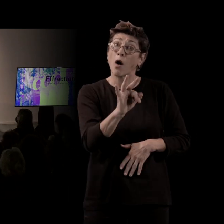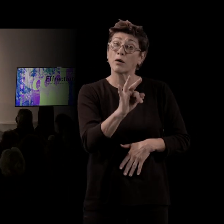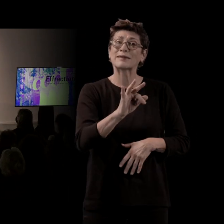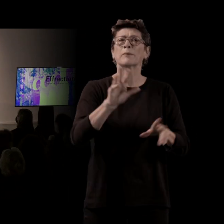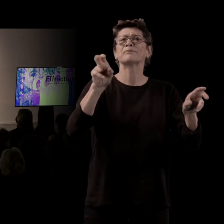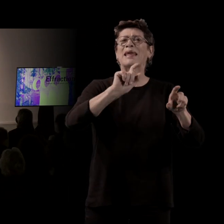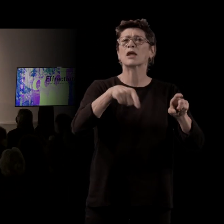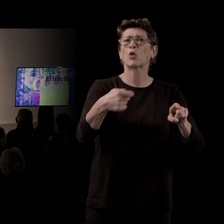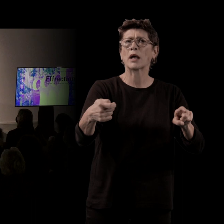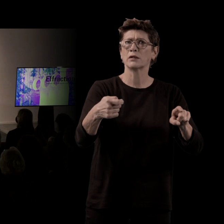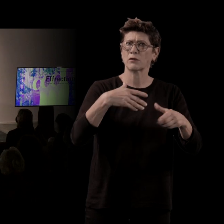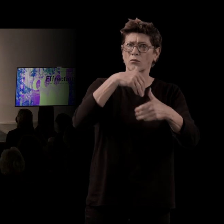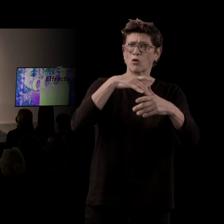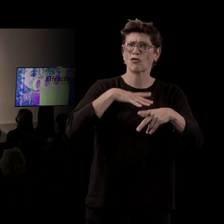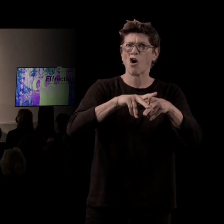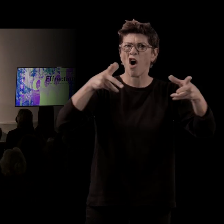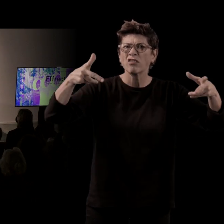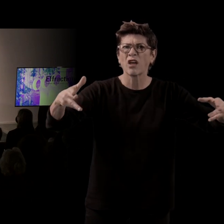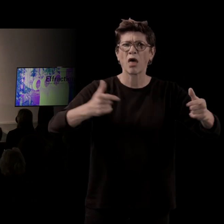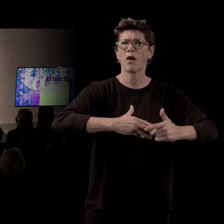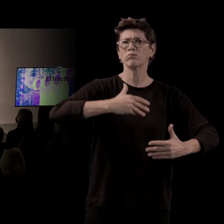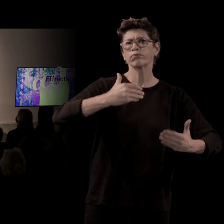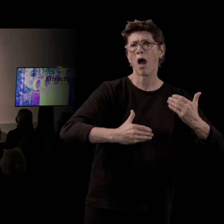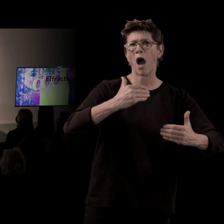grandes scènes comme ça, des balles, des batailles.